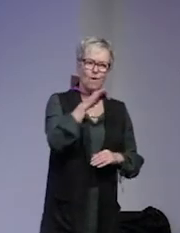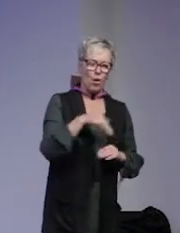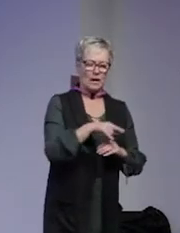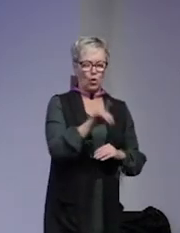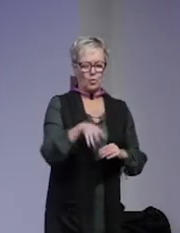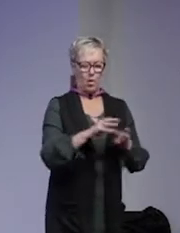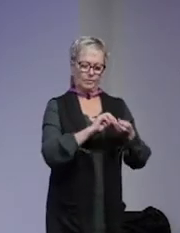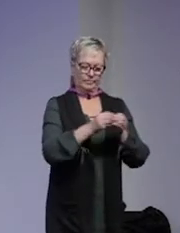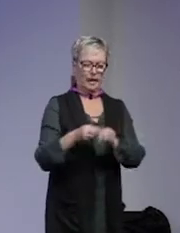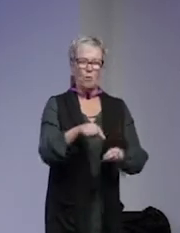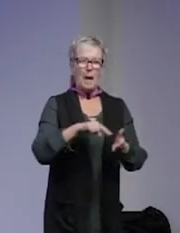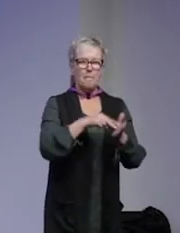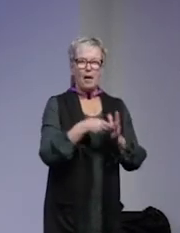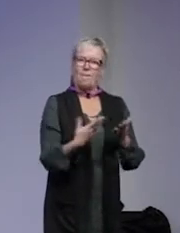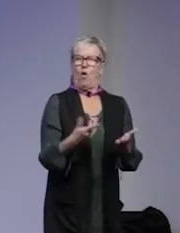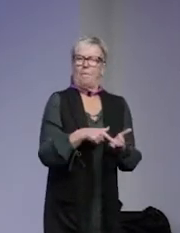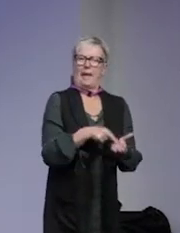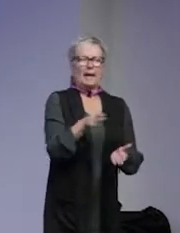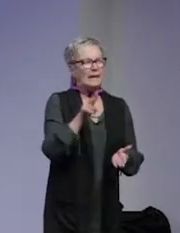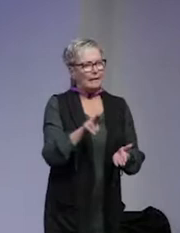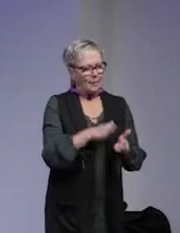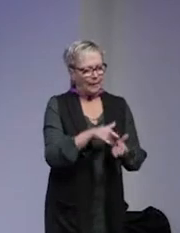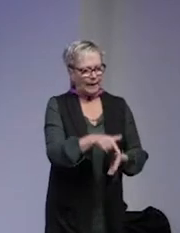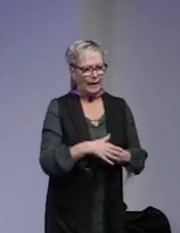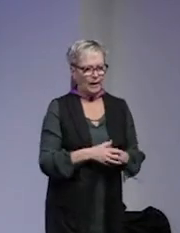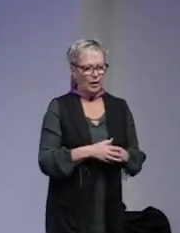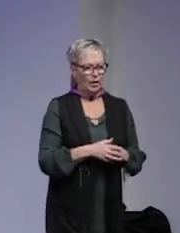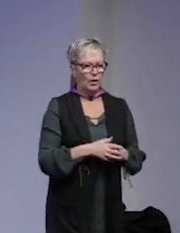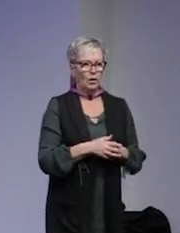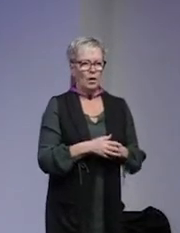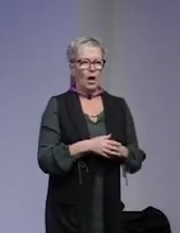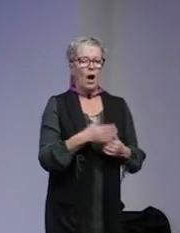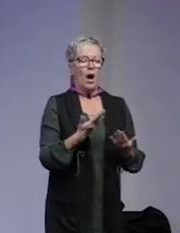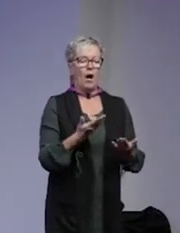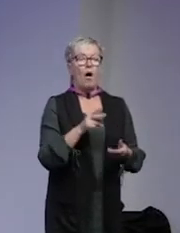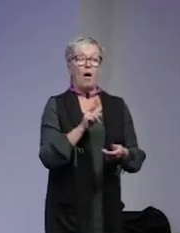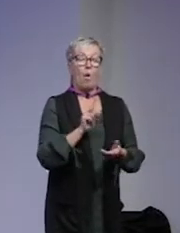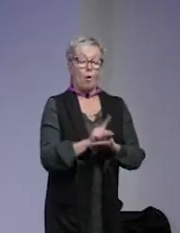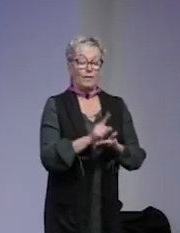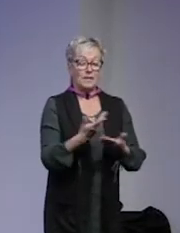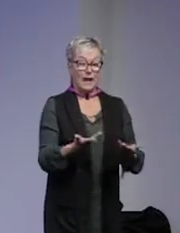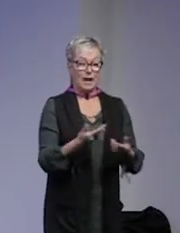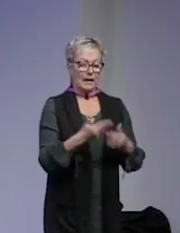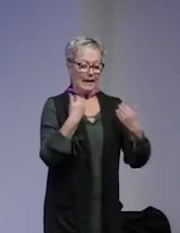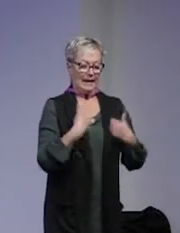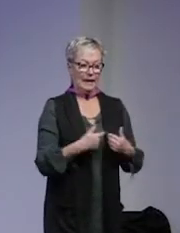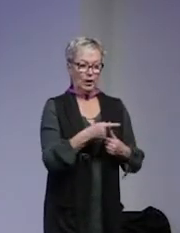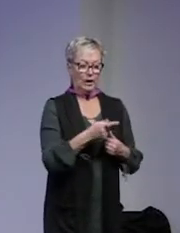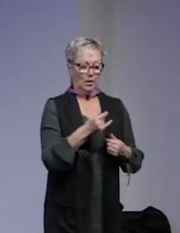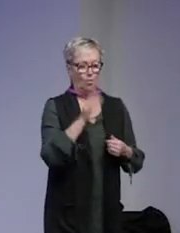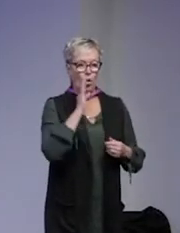till dem som har formulerat de här planerna alltså vad menar ni egentligen med det? Då rör det sig de facto ofta som individer i